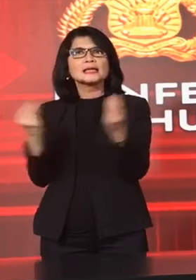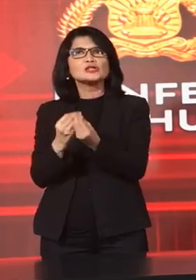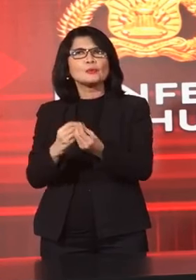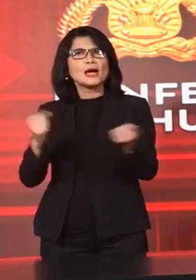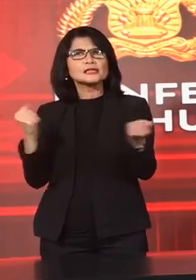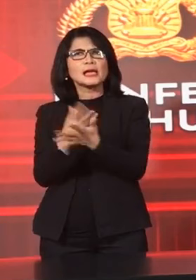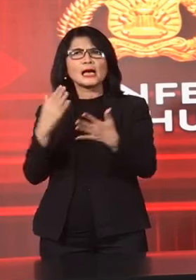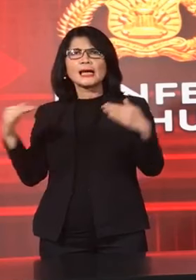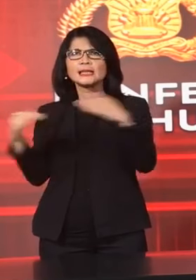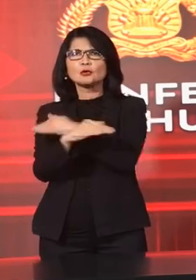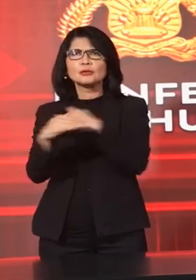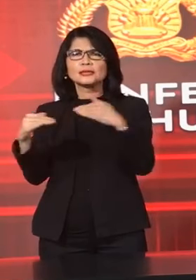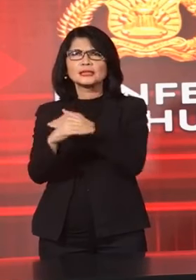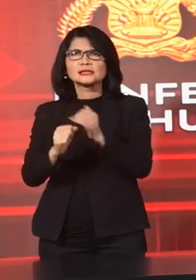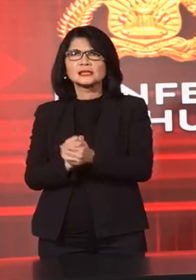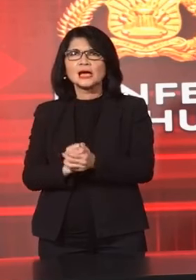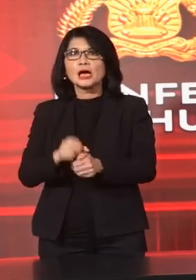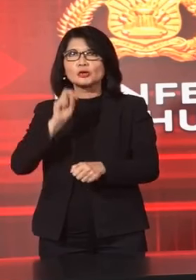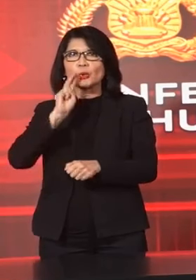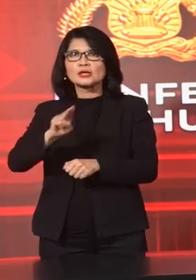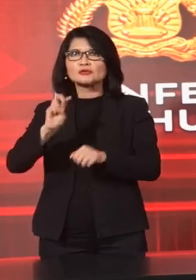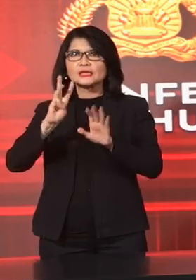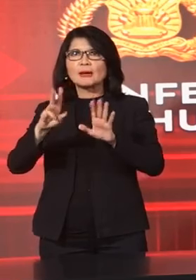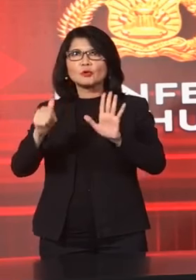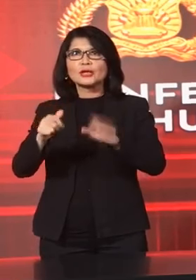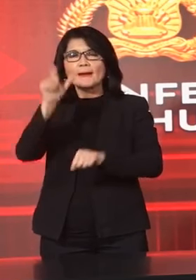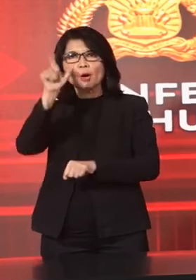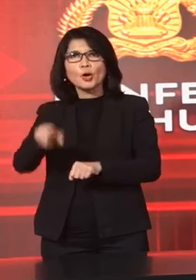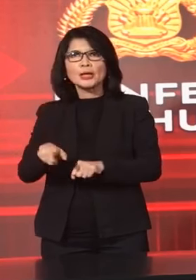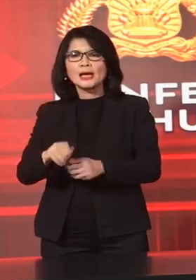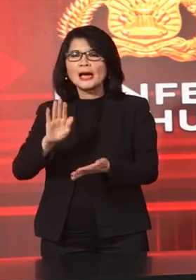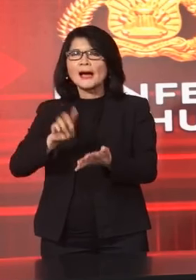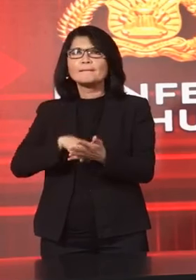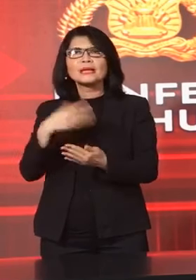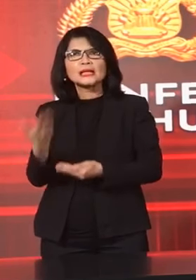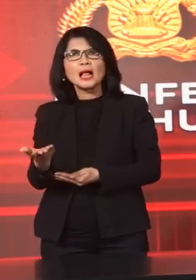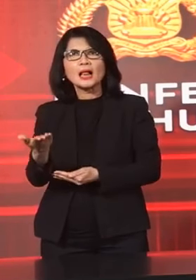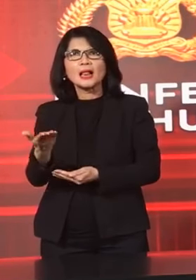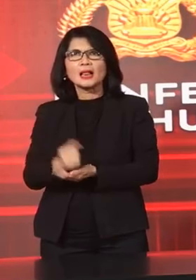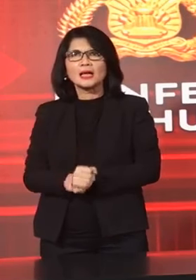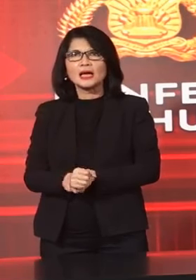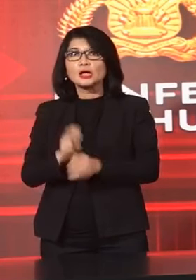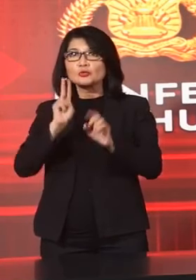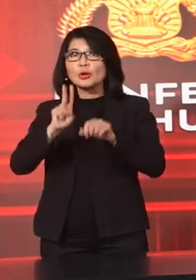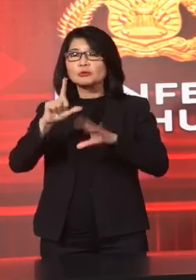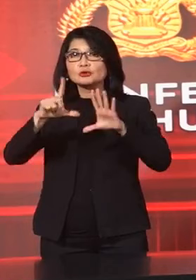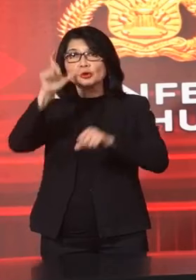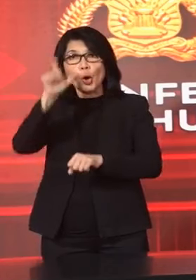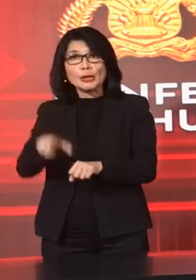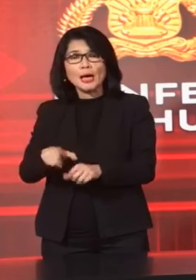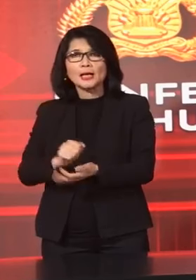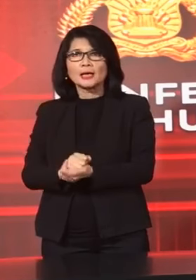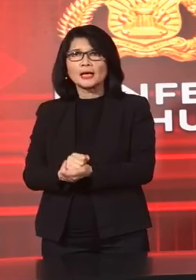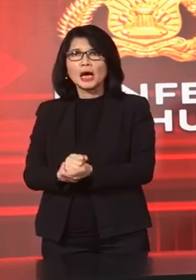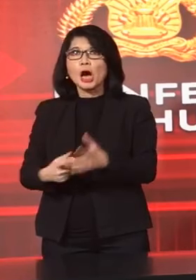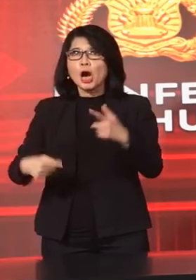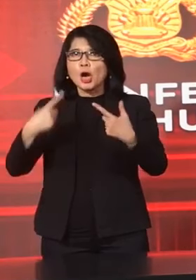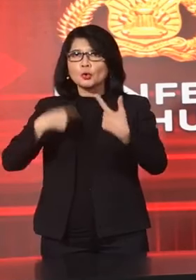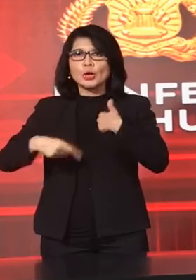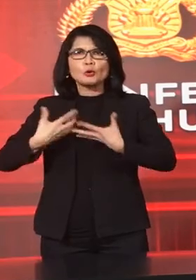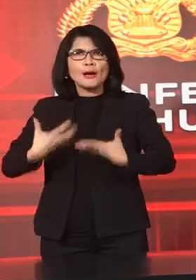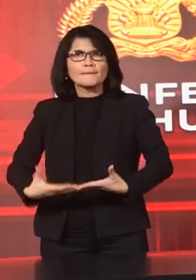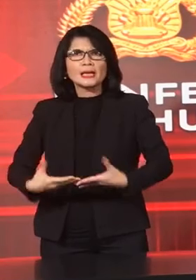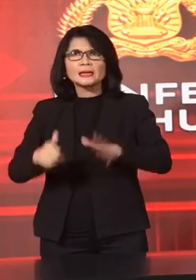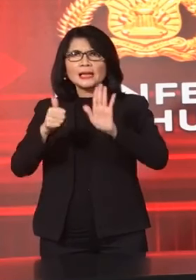Lakalantas Sebanyak 236 Orang Meninggal Dunia 27 Orang Luka Berat